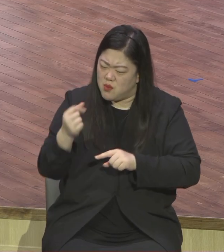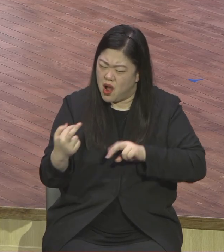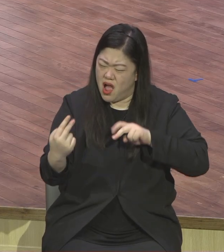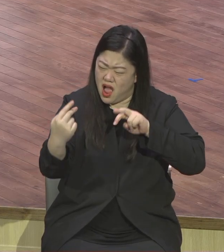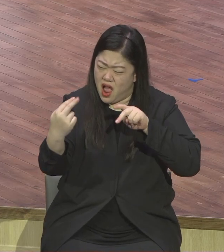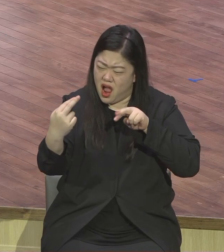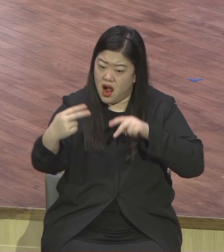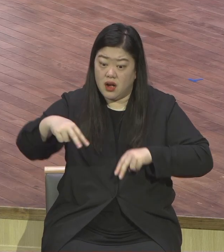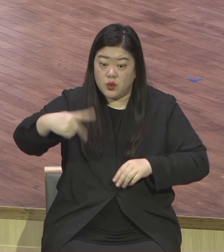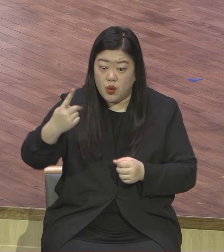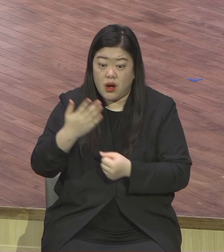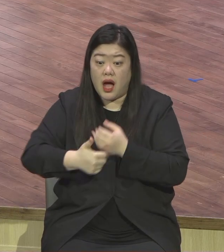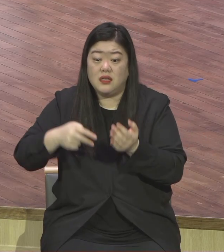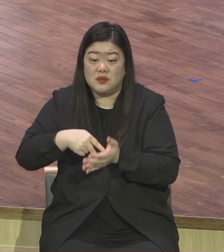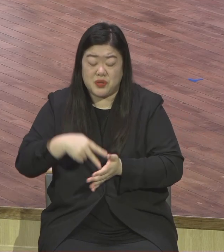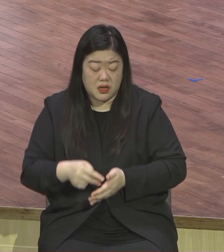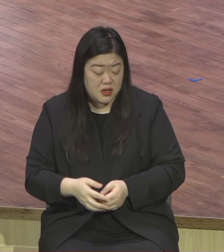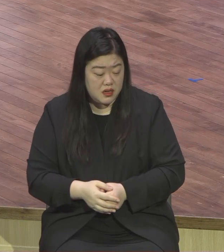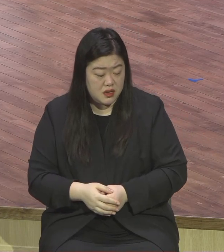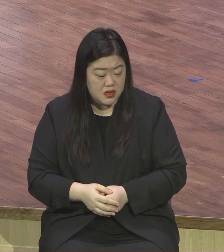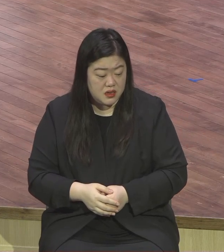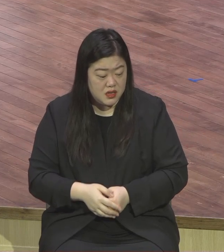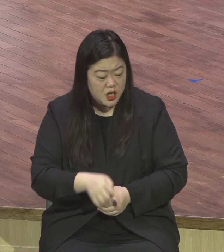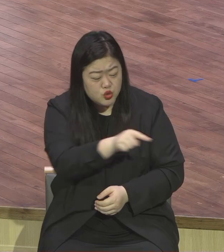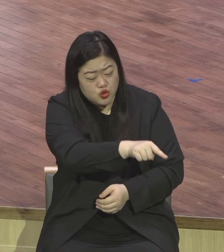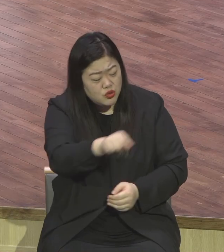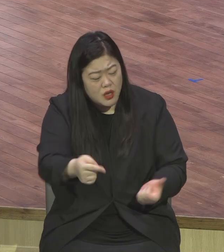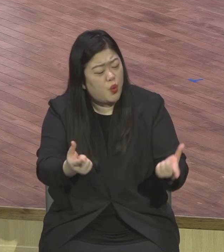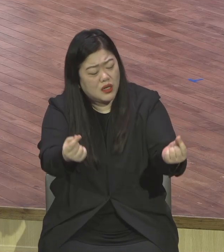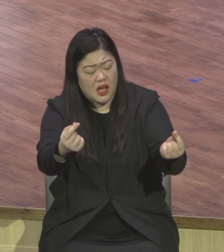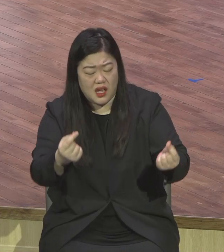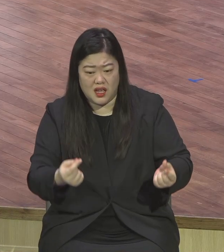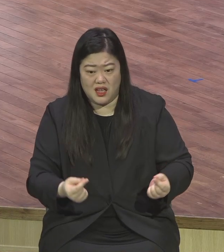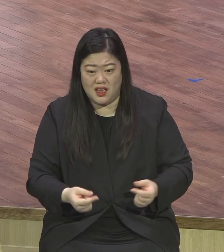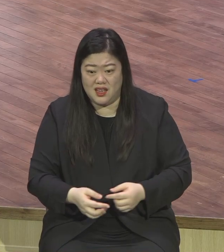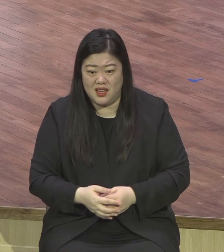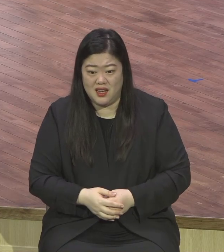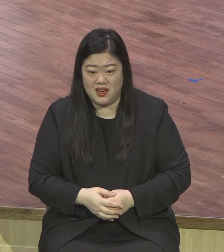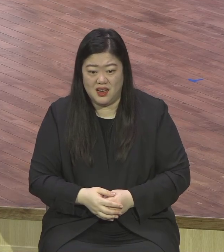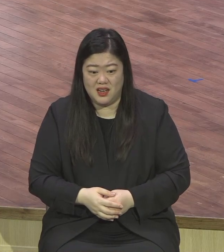나 나 나 기도 많이 하는데 나 말씀 하라고 나 너보다 훨씬 나 그렇습니까?